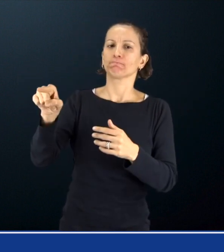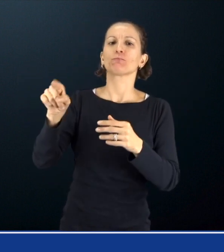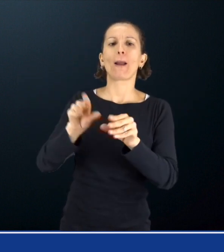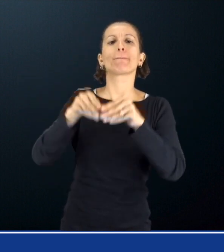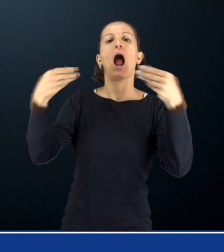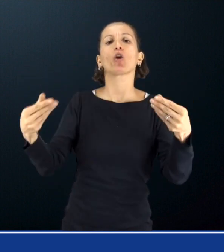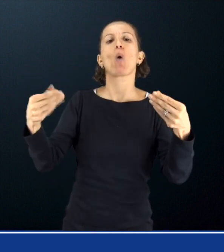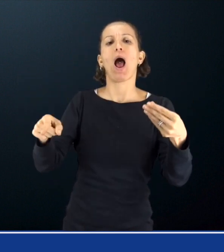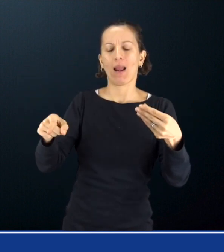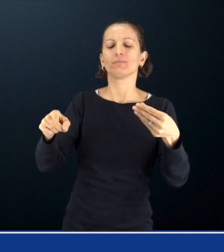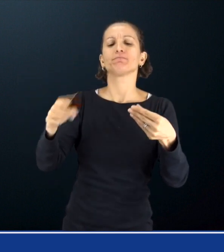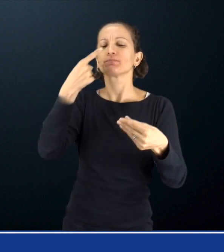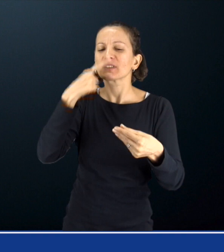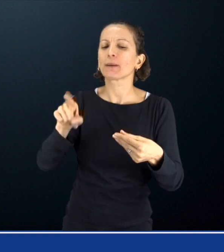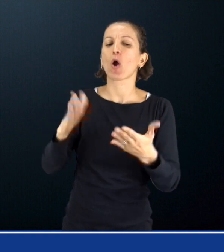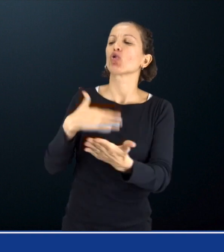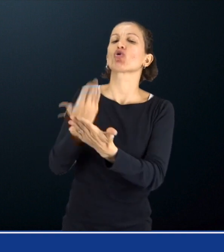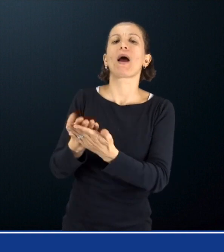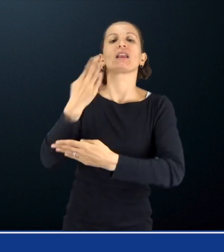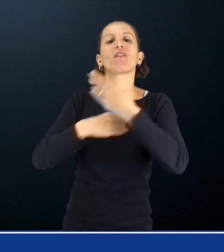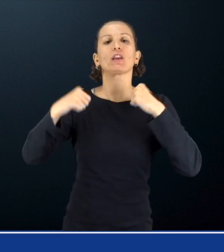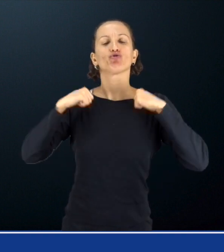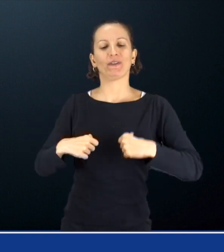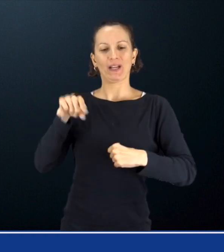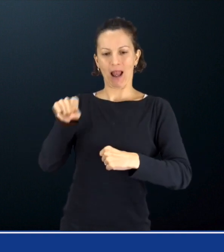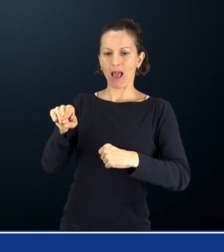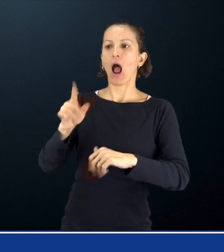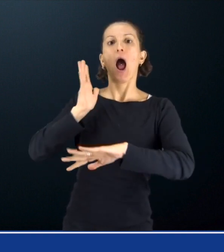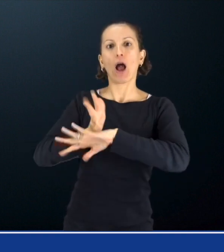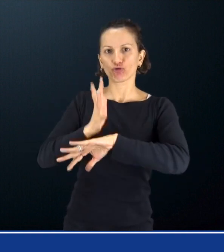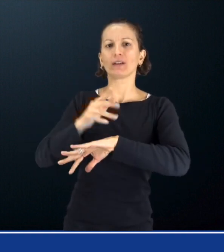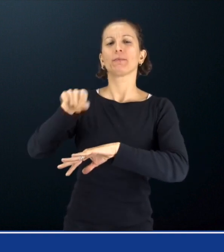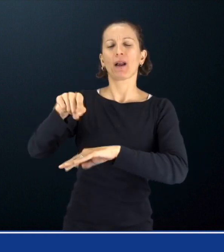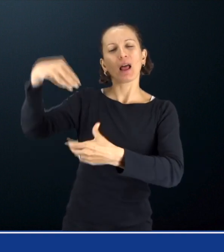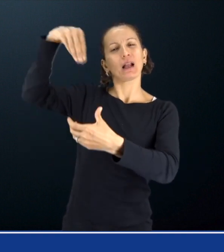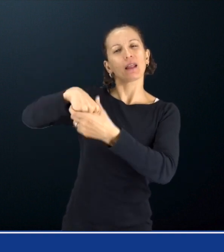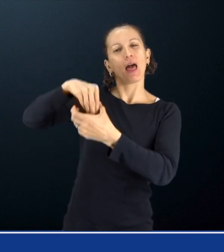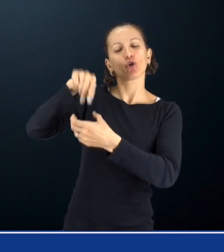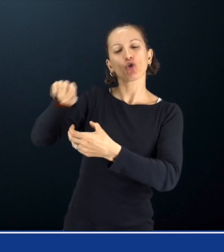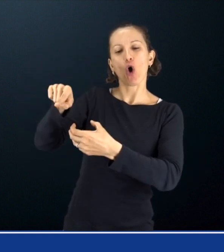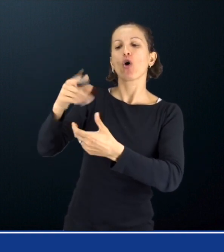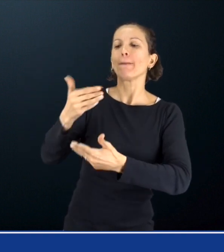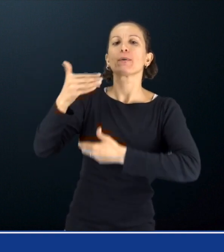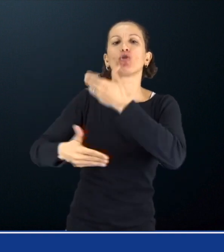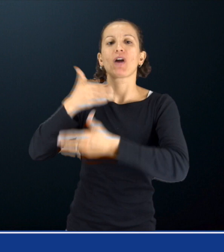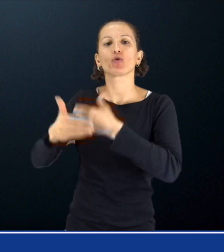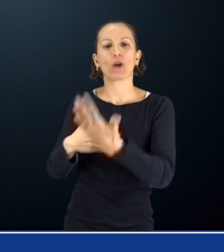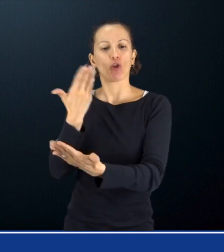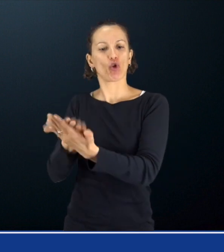manuale Domande d'invalidità civile, accessibili all'interno della procedura di presentazione delle domande con apposito manuale